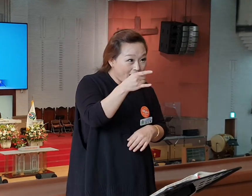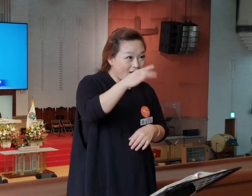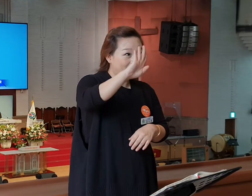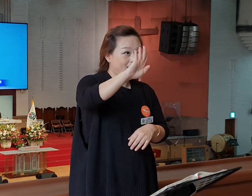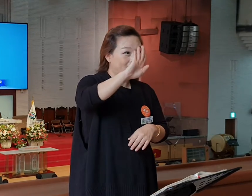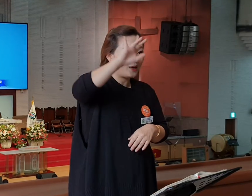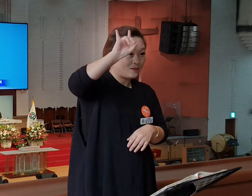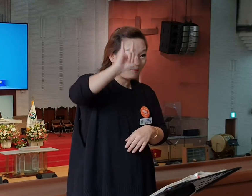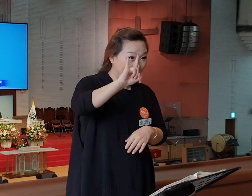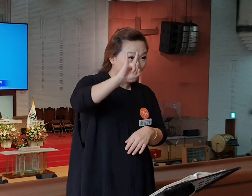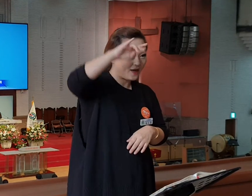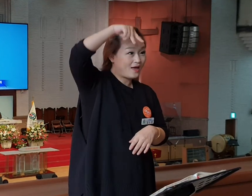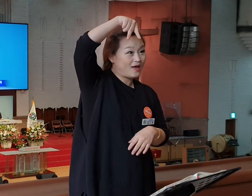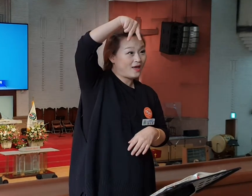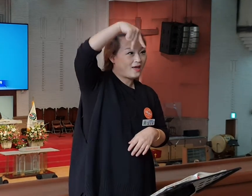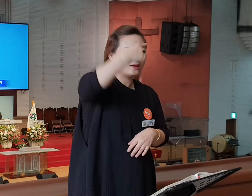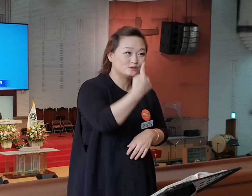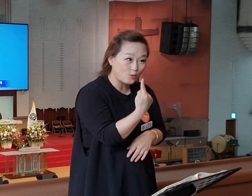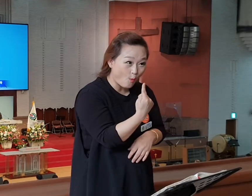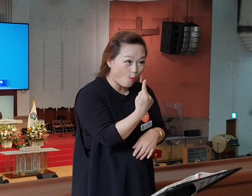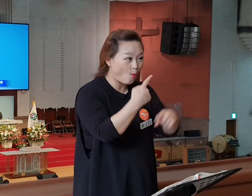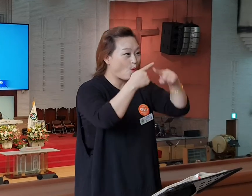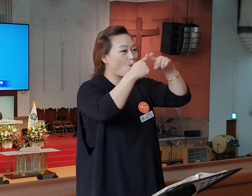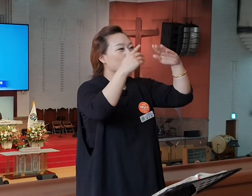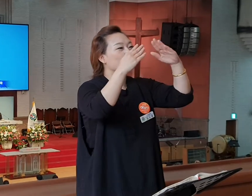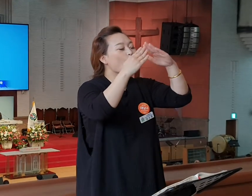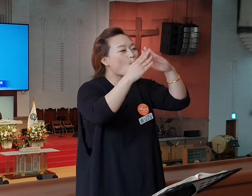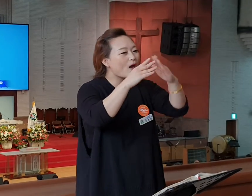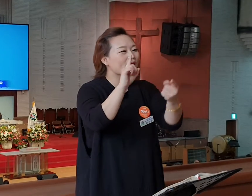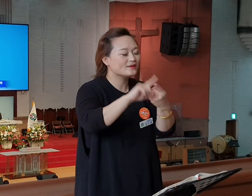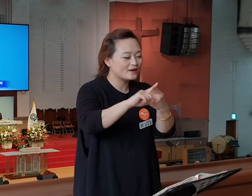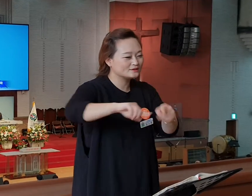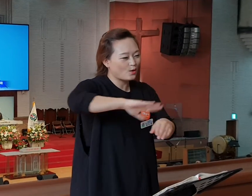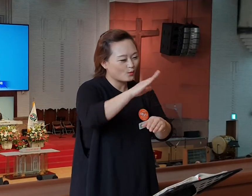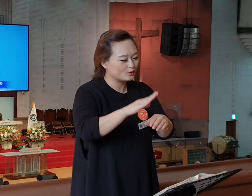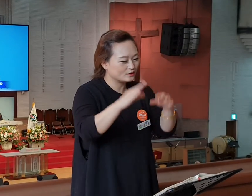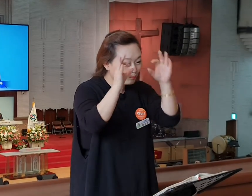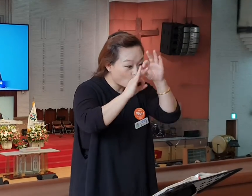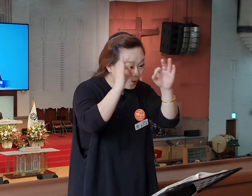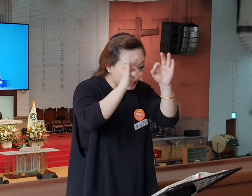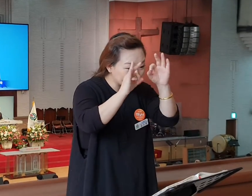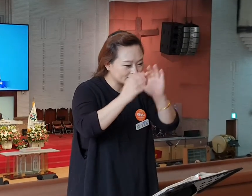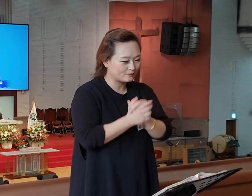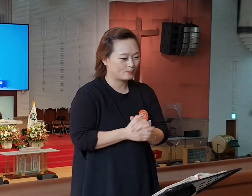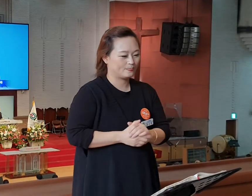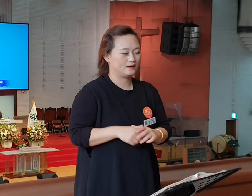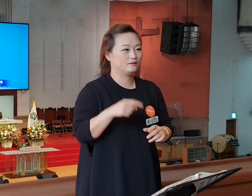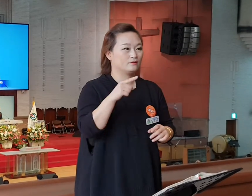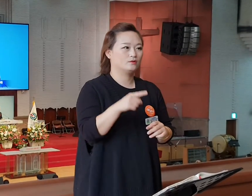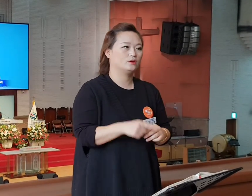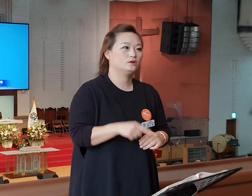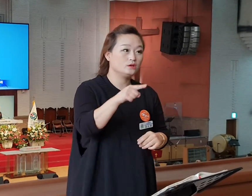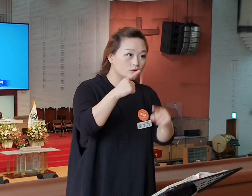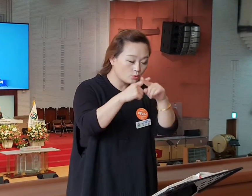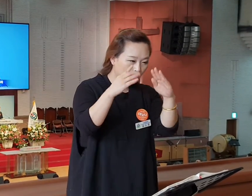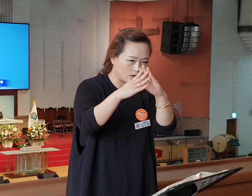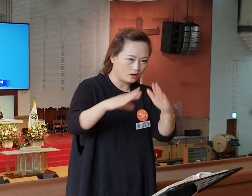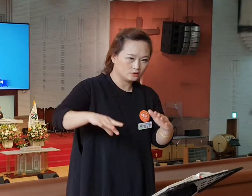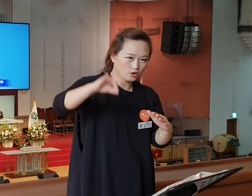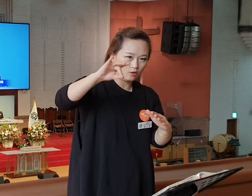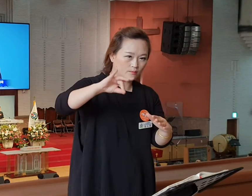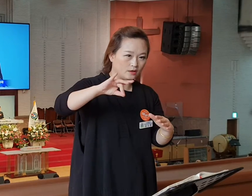교회가 나가기를 바라며 에베소 교회를 살펴보았습니다. 에베소 교회가 처음에 여러분들 기억하십니까?